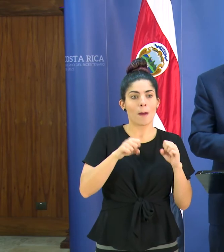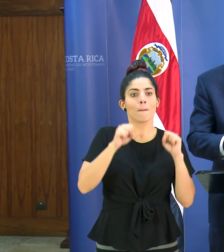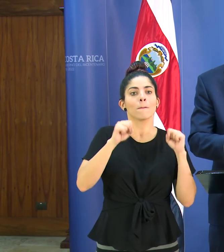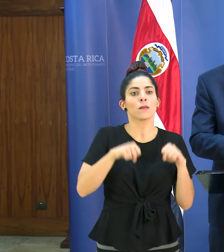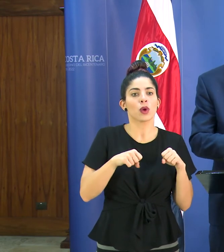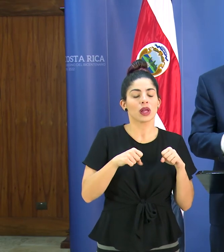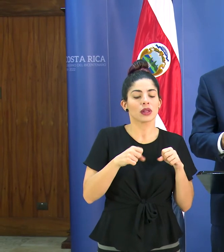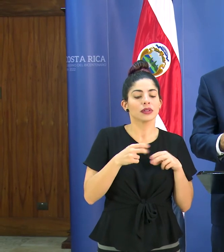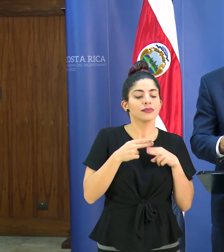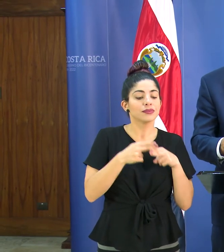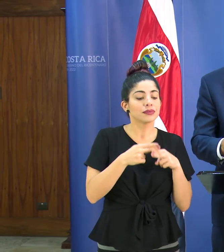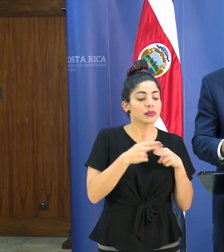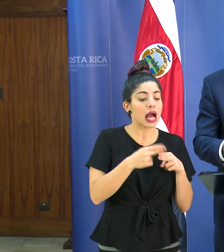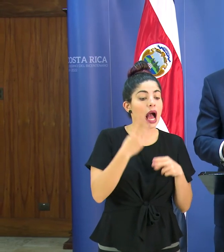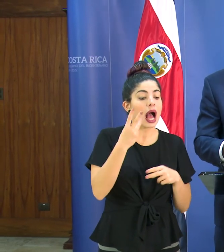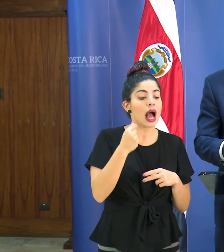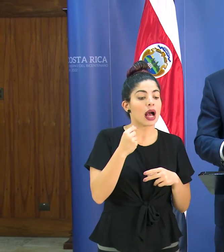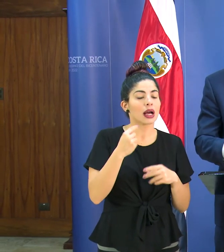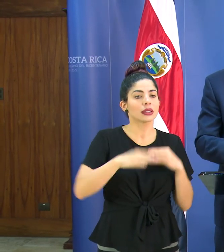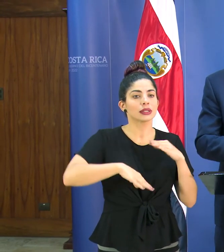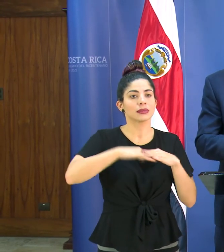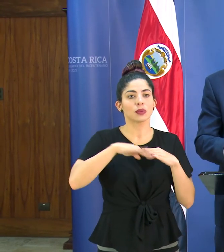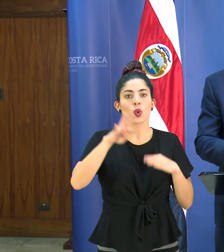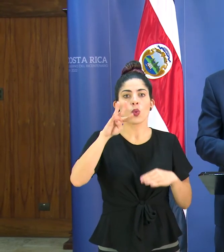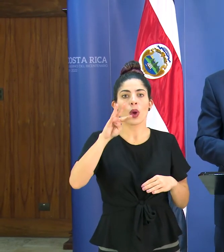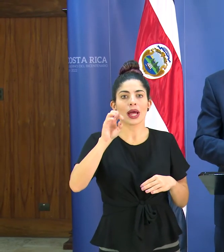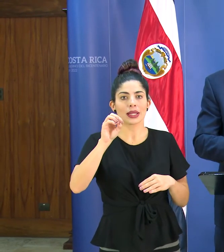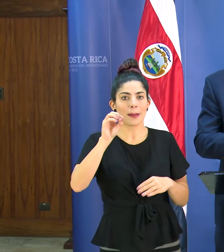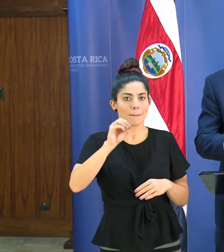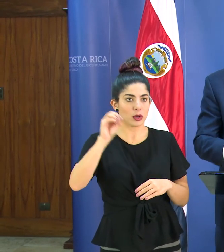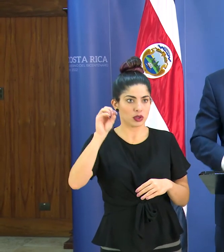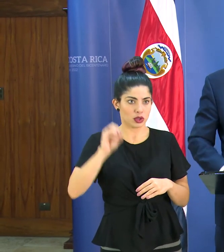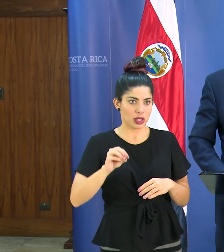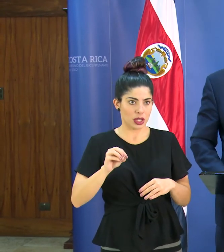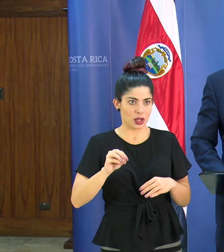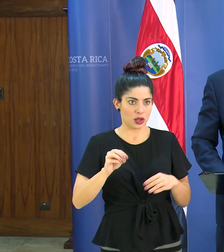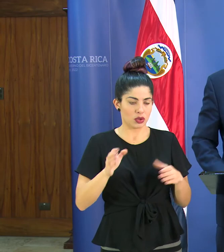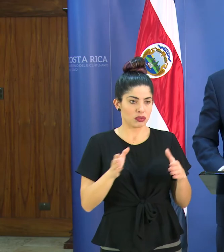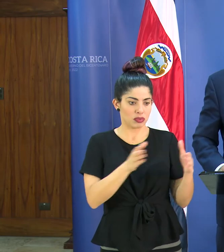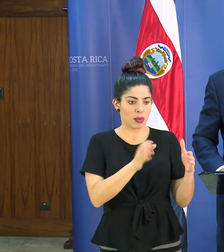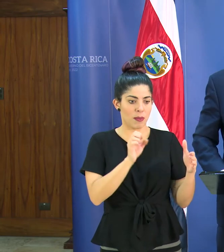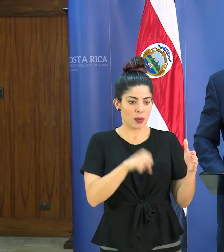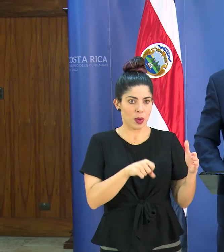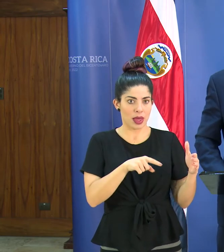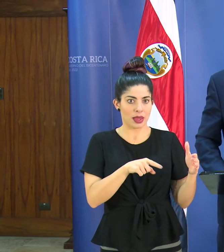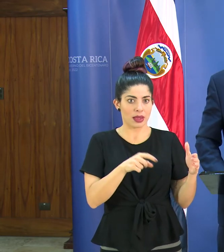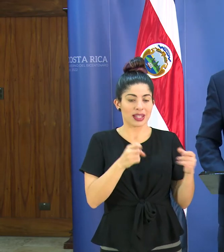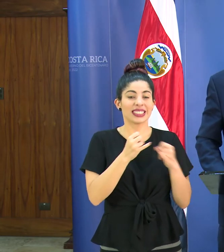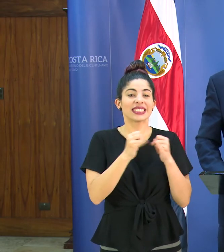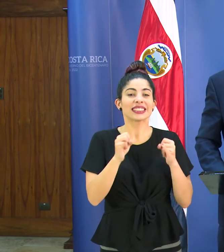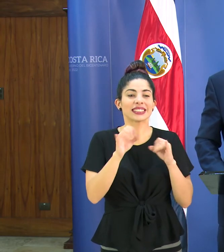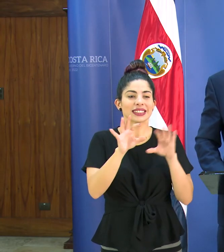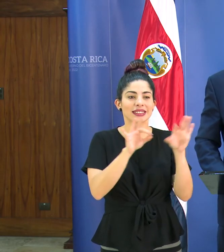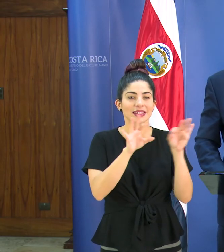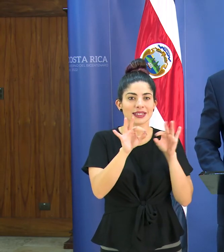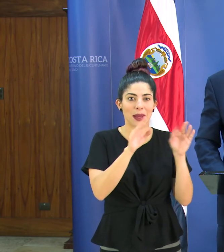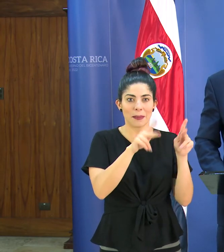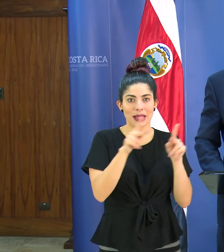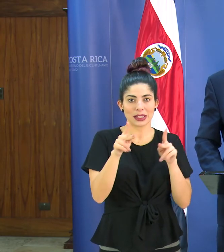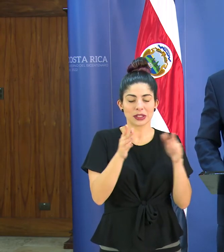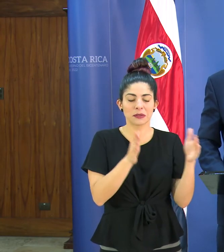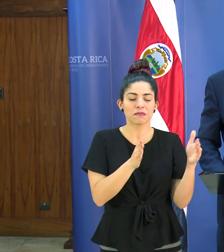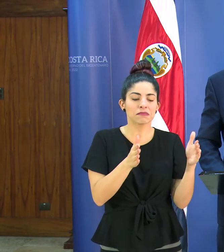asignar hasta un 40% no haciendo procedimientos electivos o sea hay más o menos